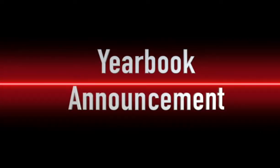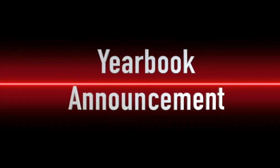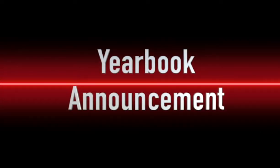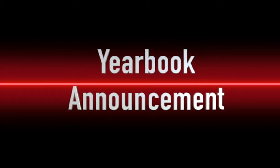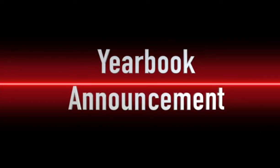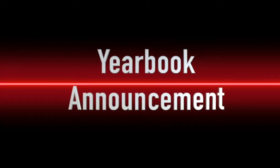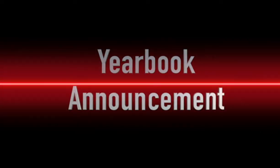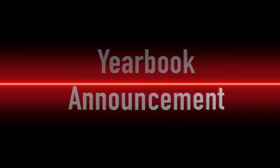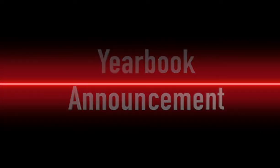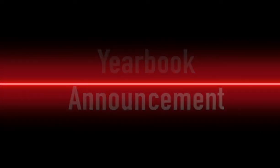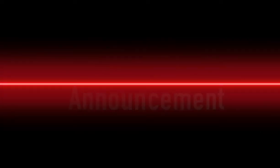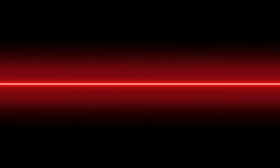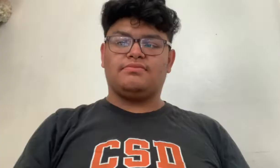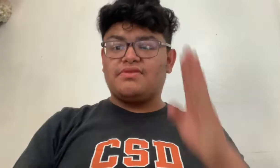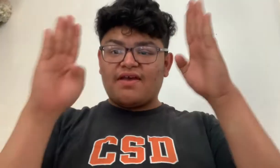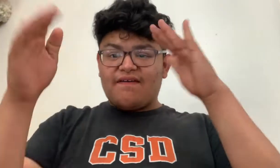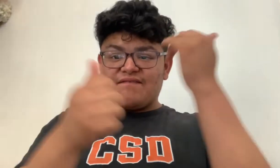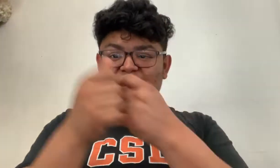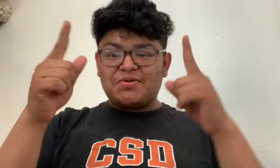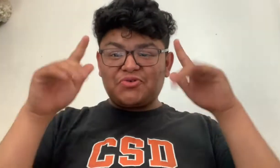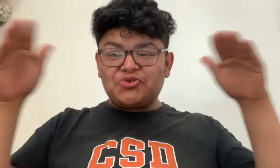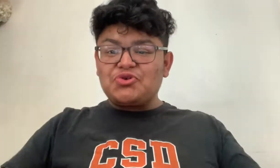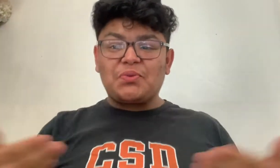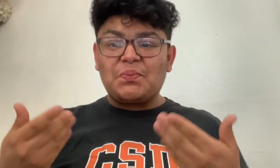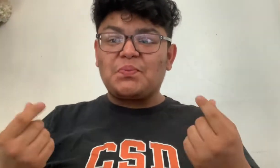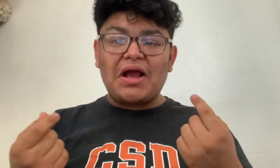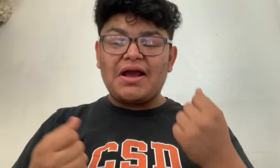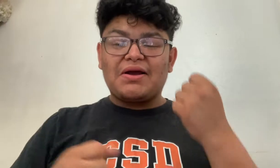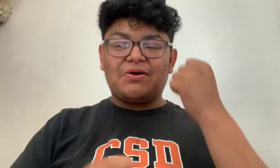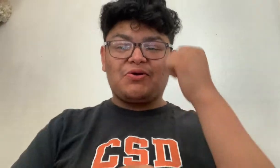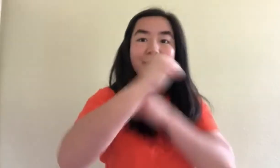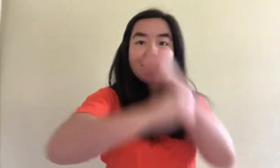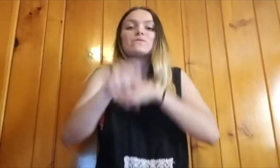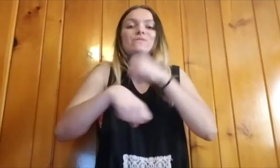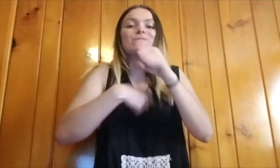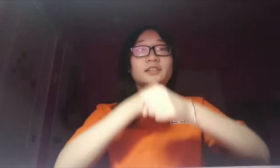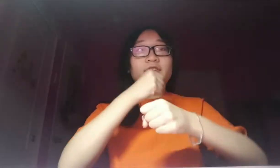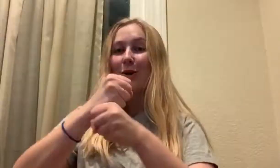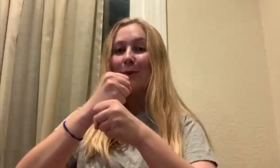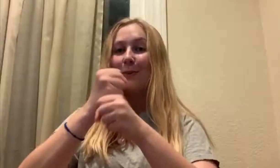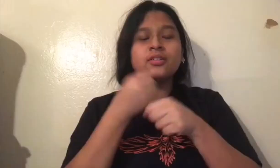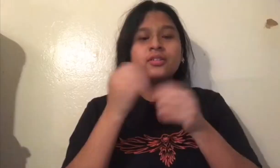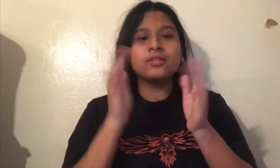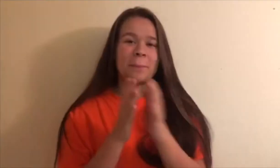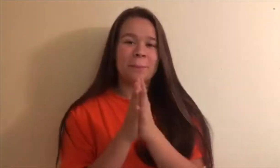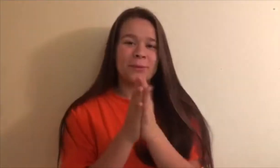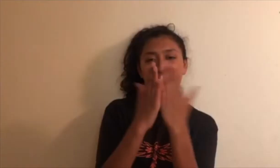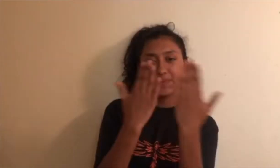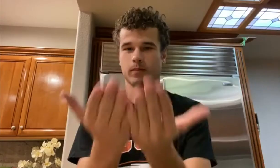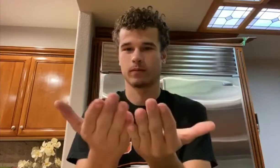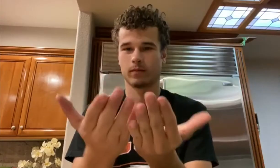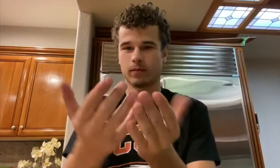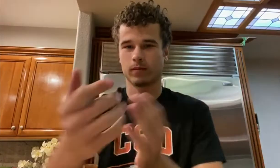LIBRO ANUAL Hola a todos. Permítanos presentarle el libro anual.